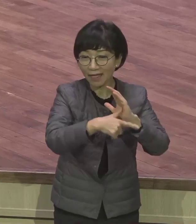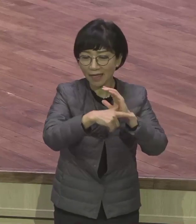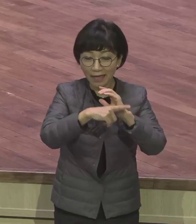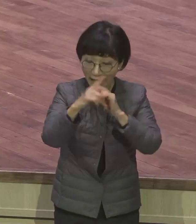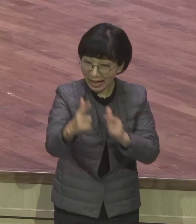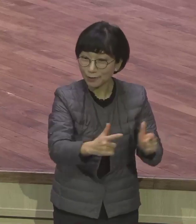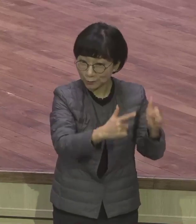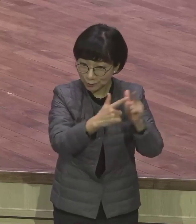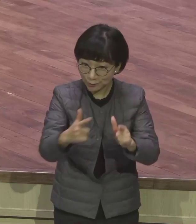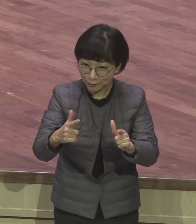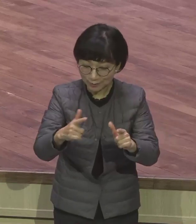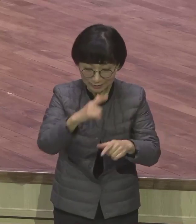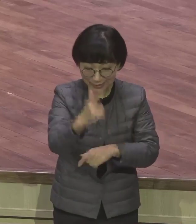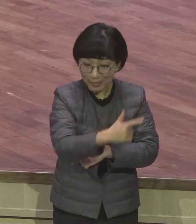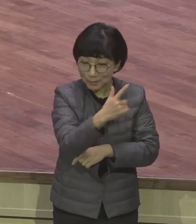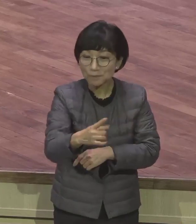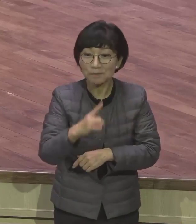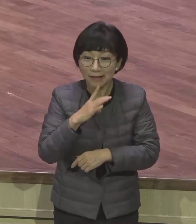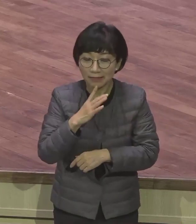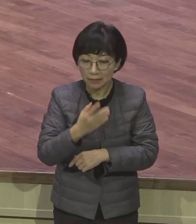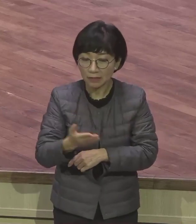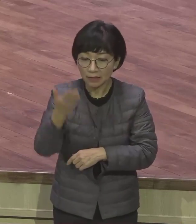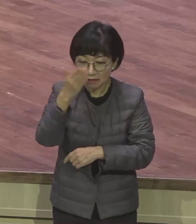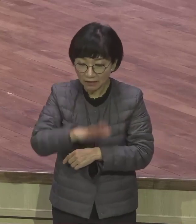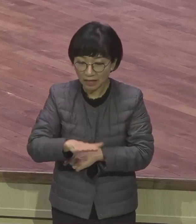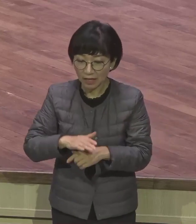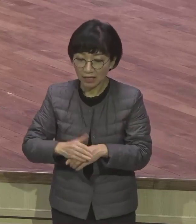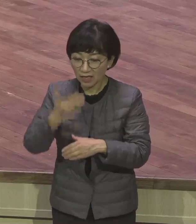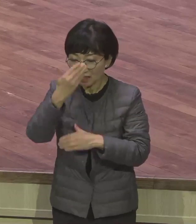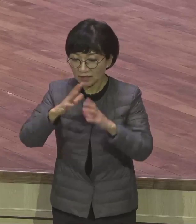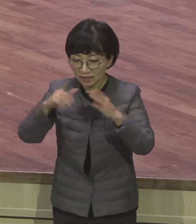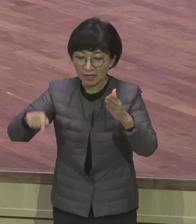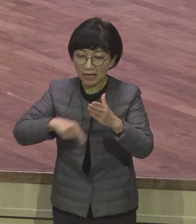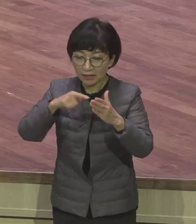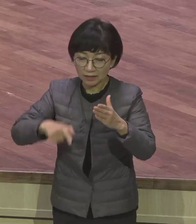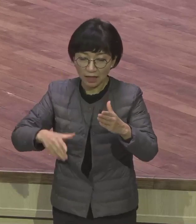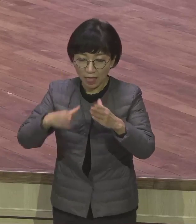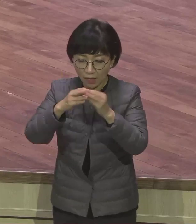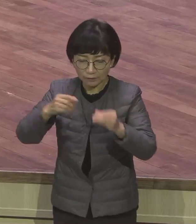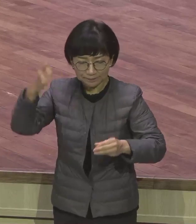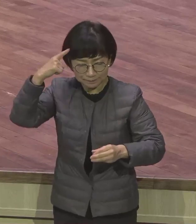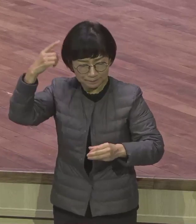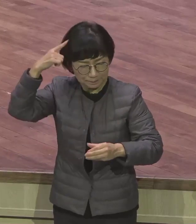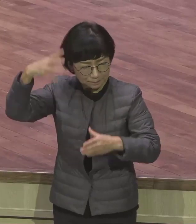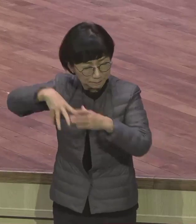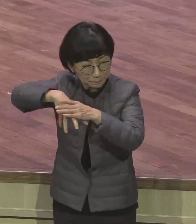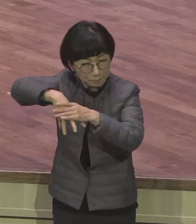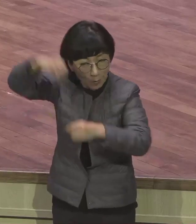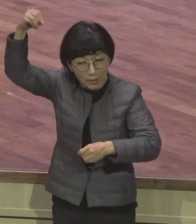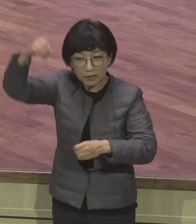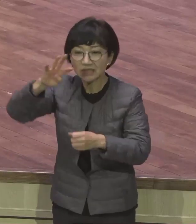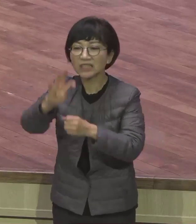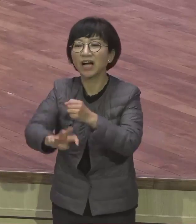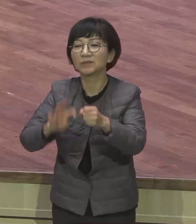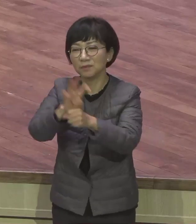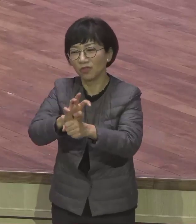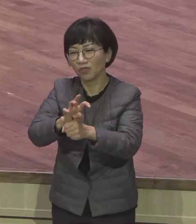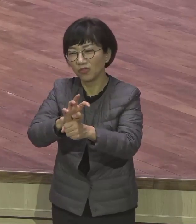안에서 애급을 빼는 데는 40년 걸렸다 그랬어요 그런 모습을 씁니다 이스라엘 백성 안에 있는 애급